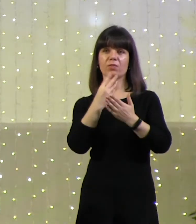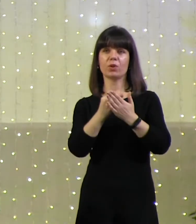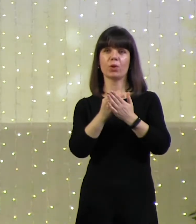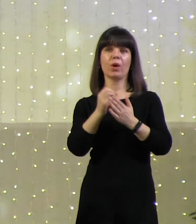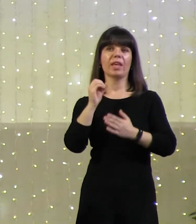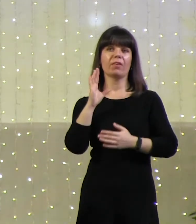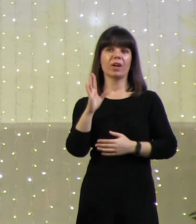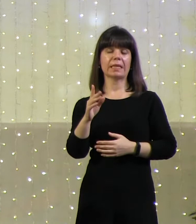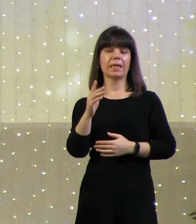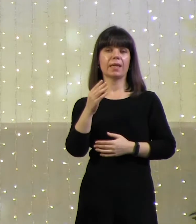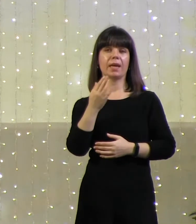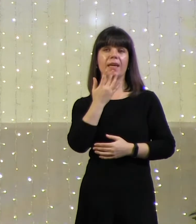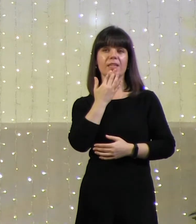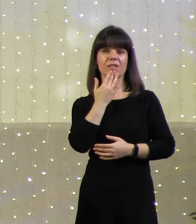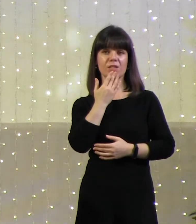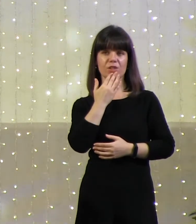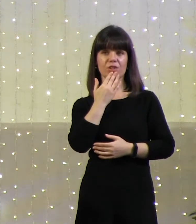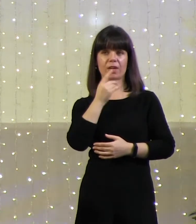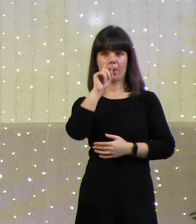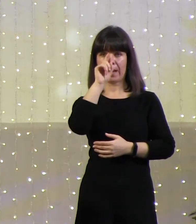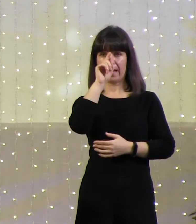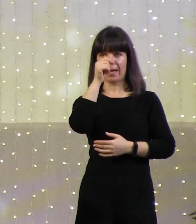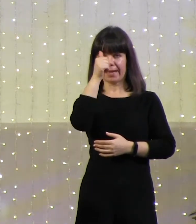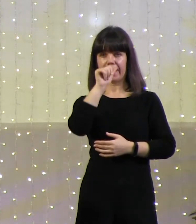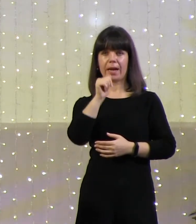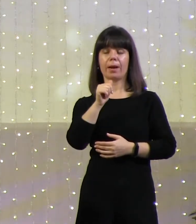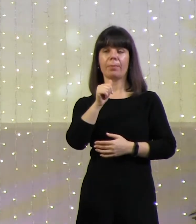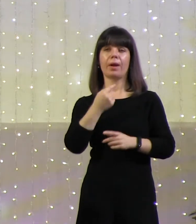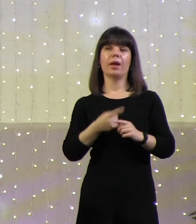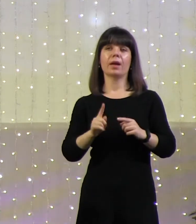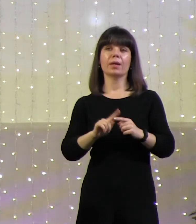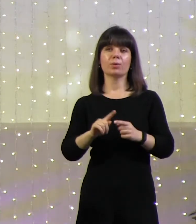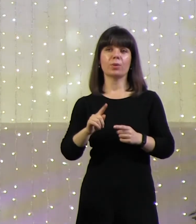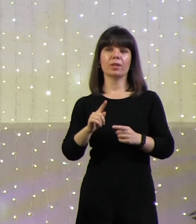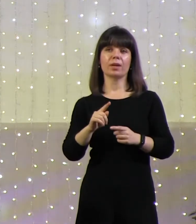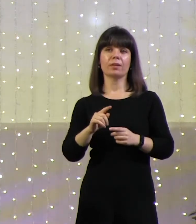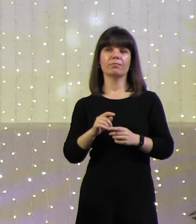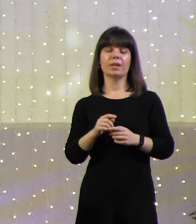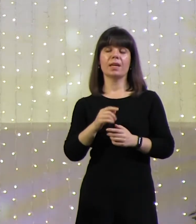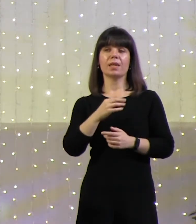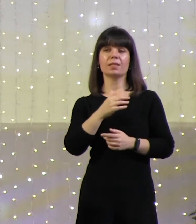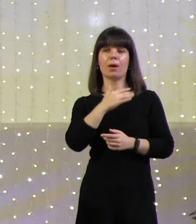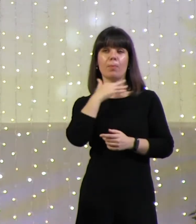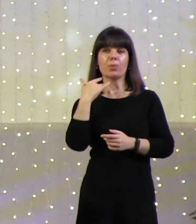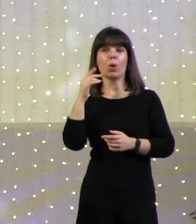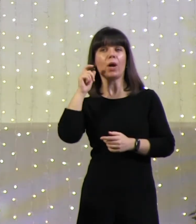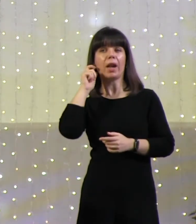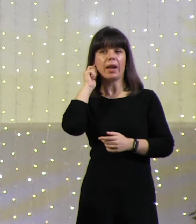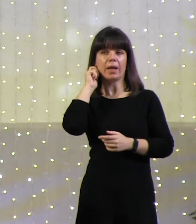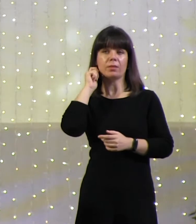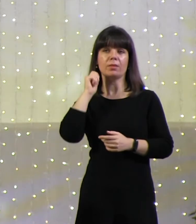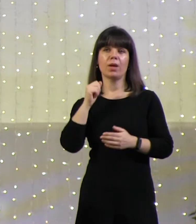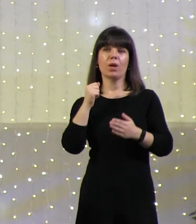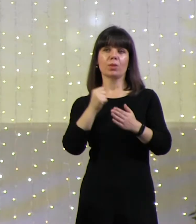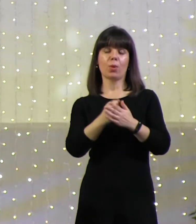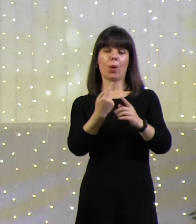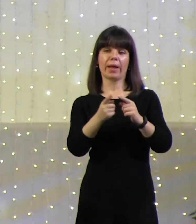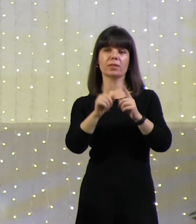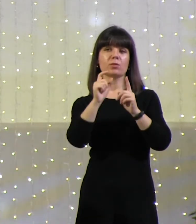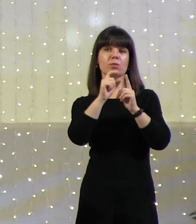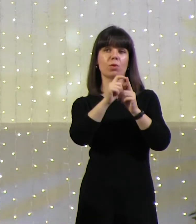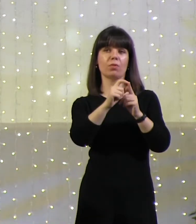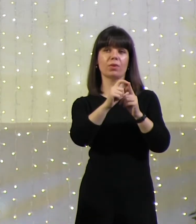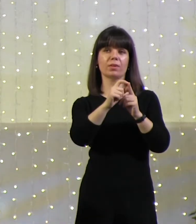язычникам, грекам, которые за сотни лет до того, как прозвучали эти слова,